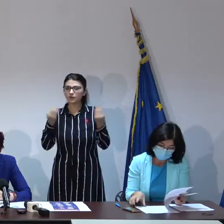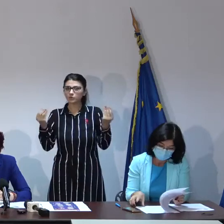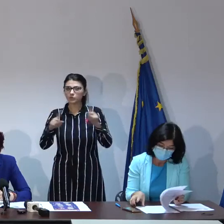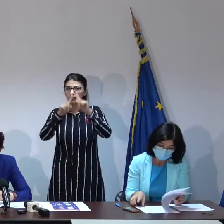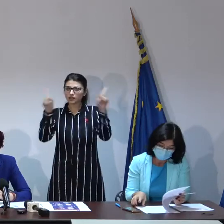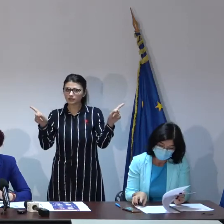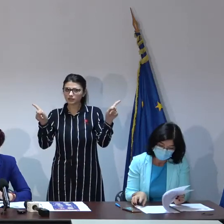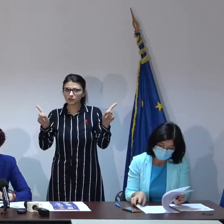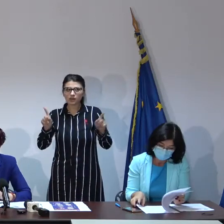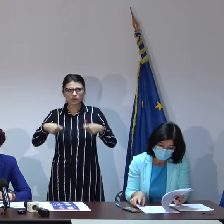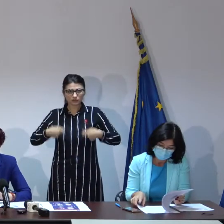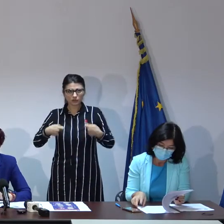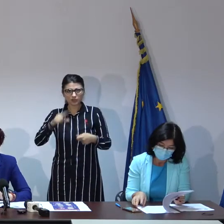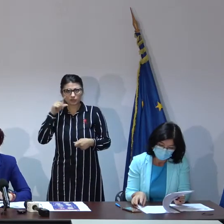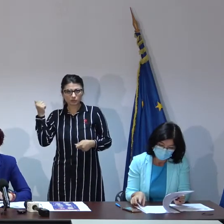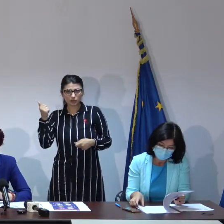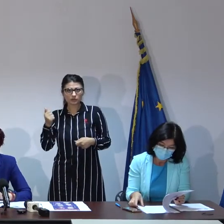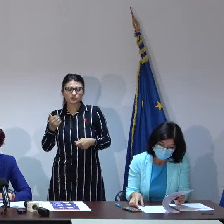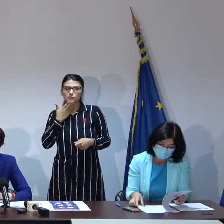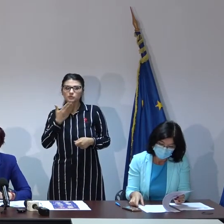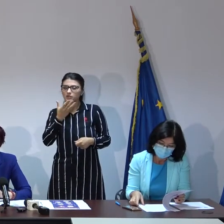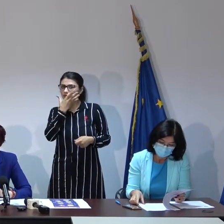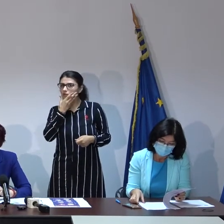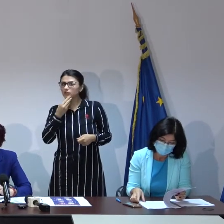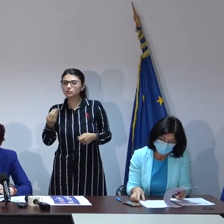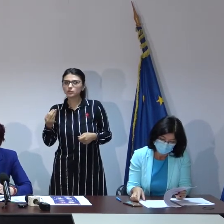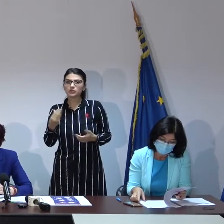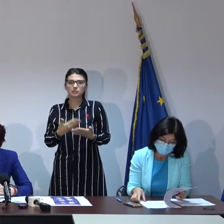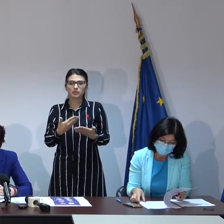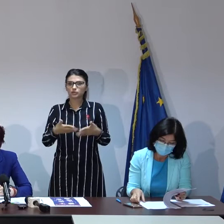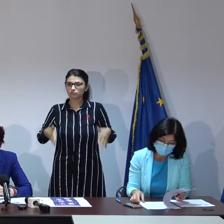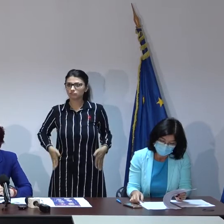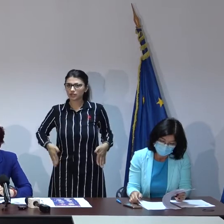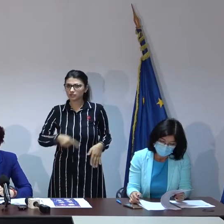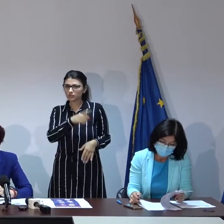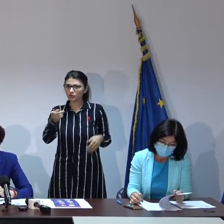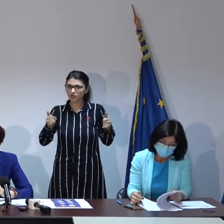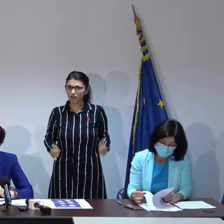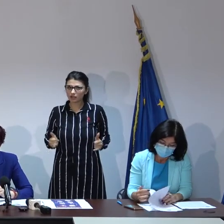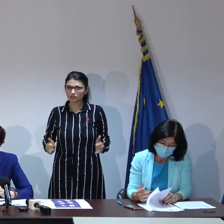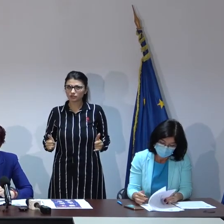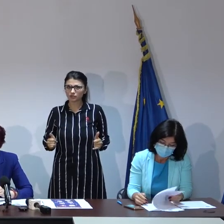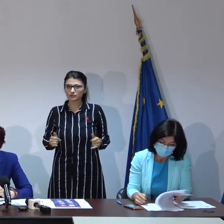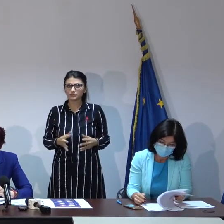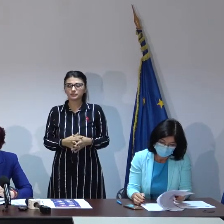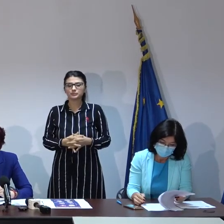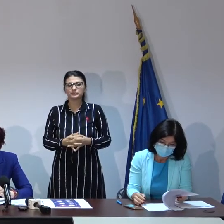Bunelor și domnilor, vă mulțumesc foarte mult pentru prezența dumneavoastră astăzi aici.